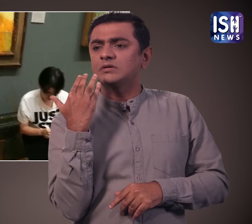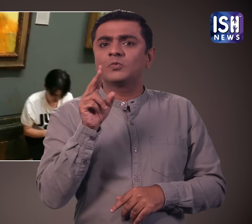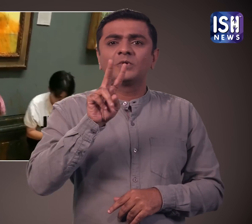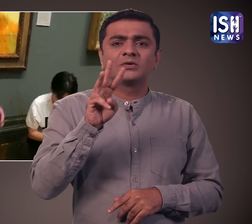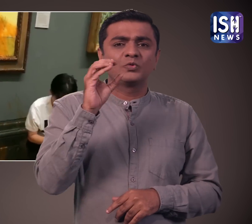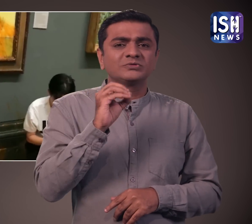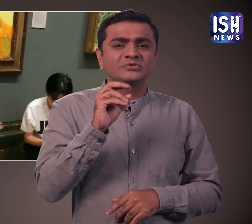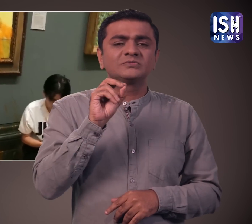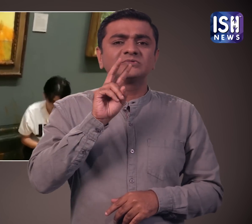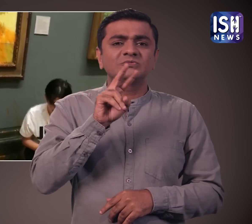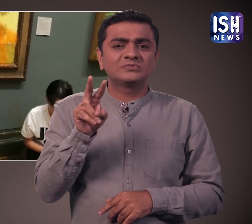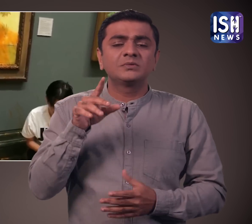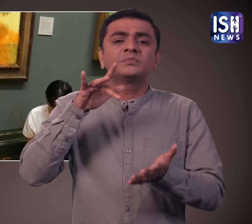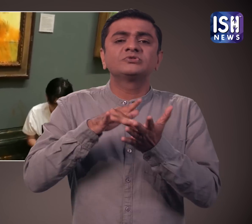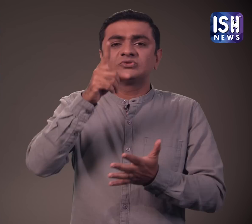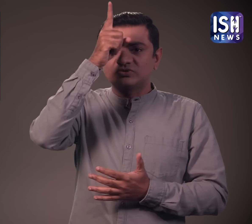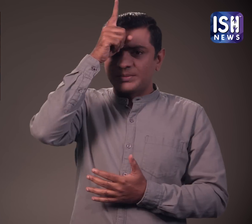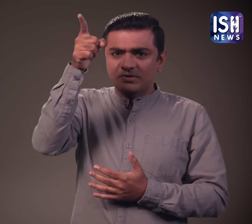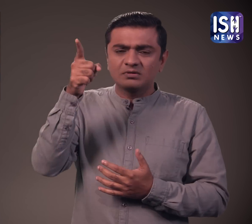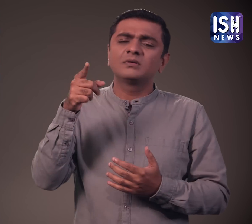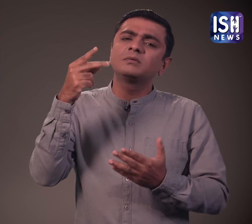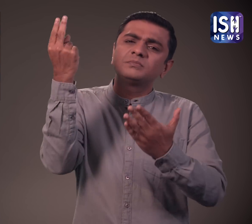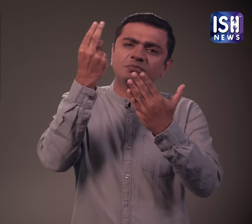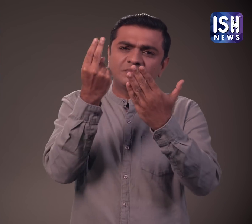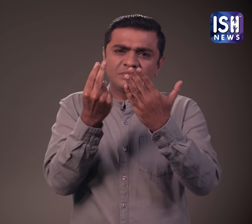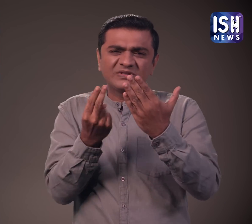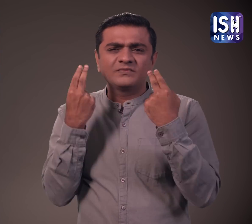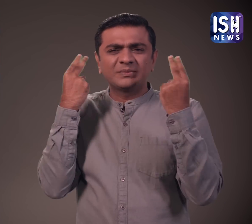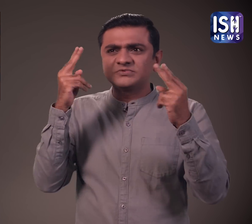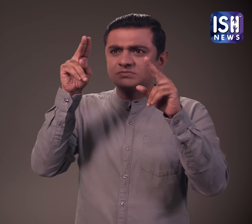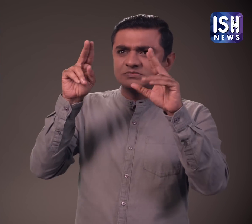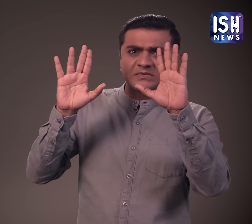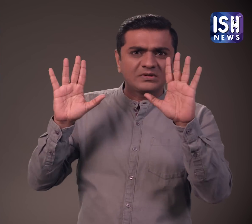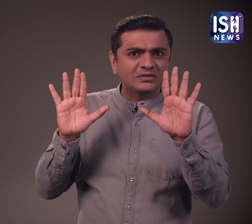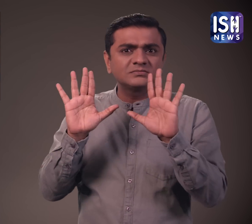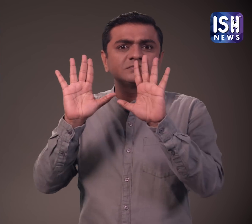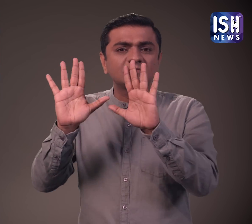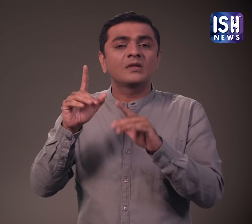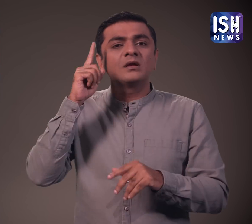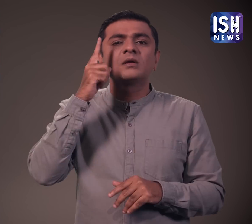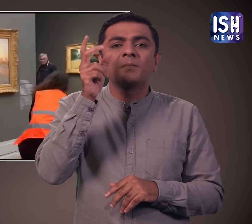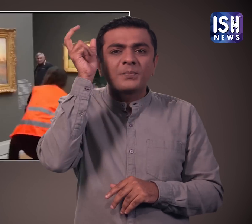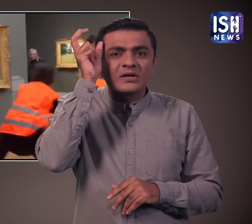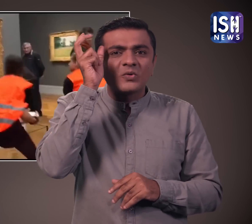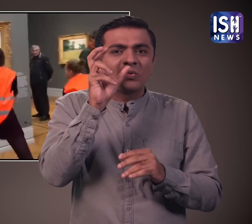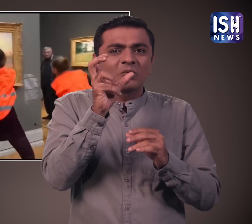फिर 23 अक्टपबर को मैश किये हुए आलू को जर्मनी के एक संग्राले में फेक दिये गये थे